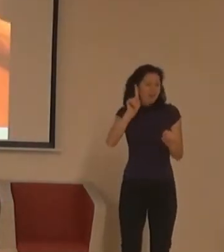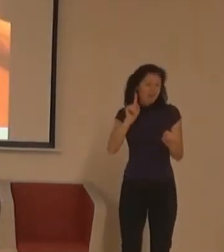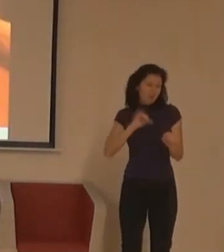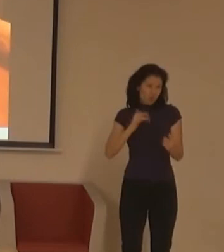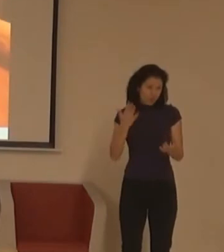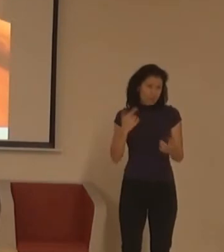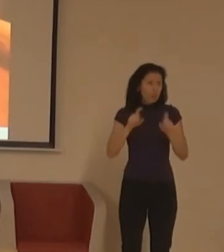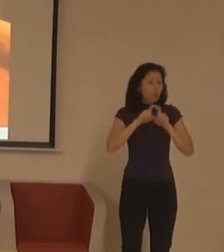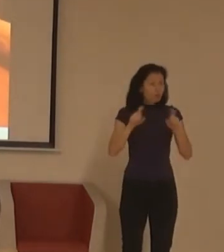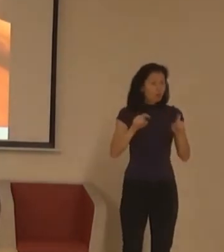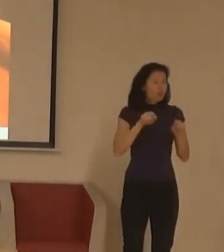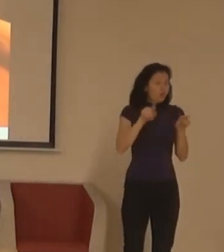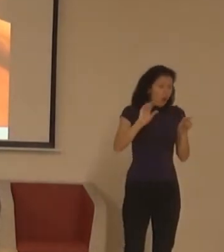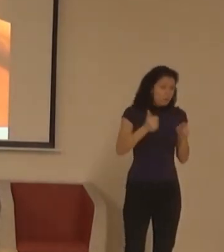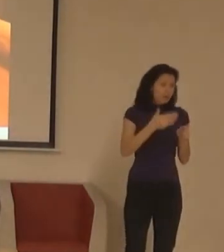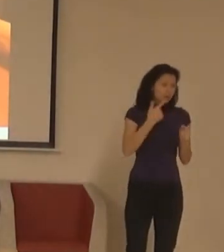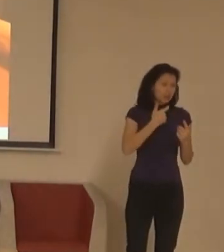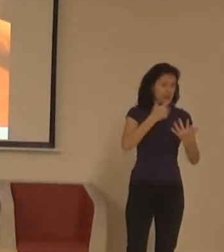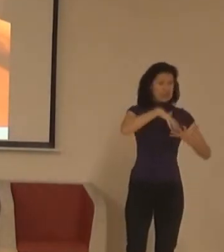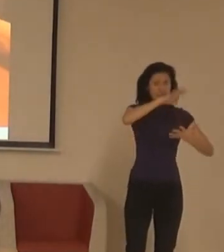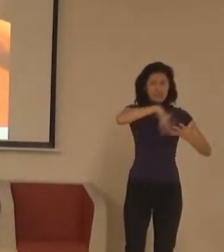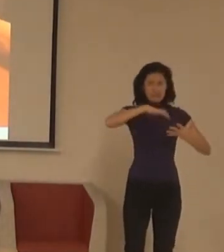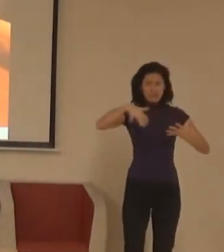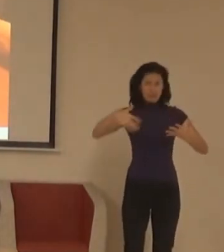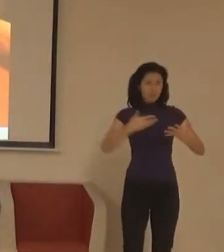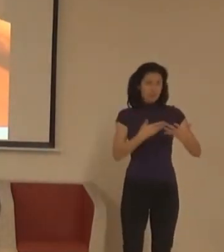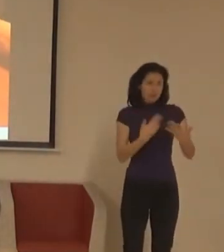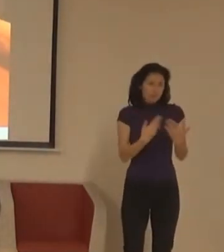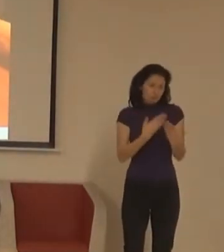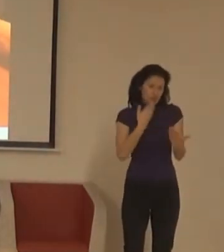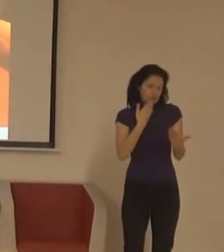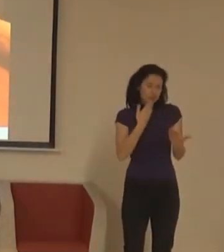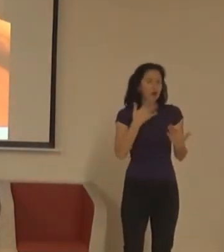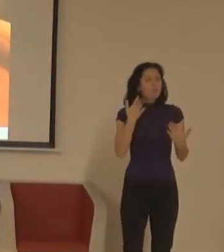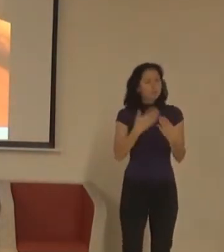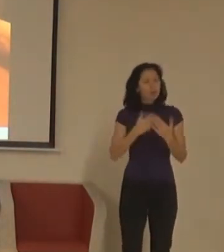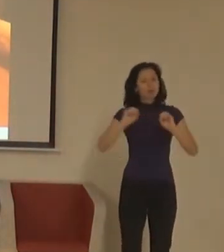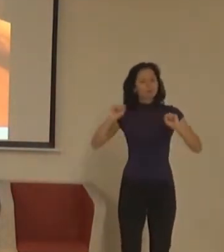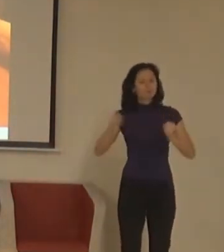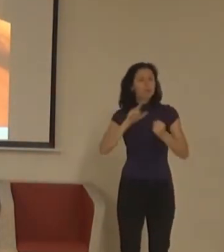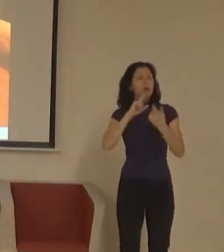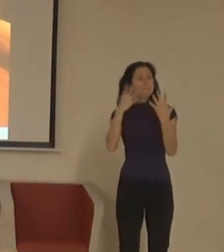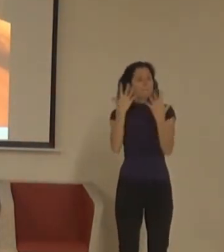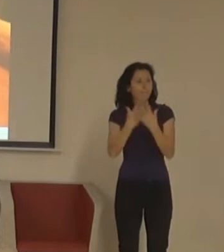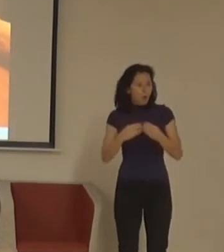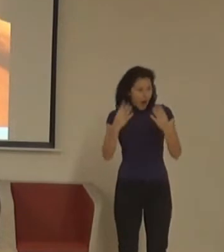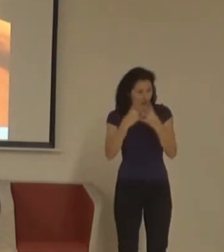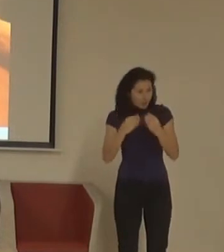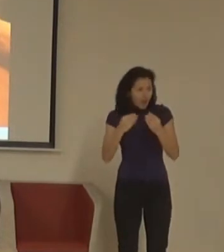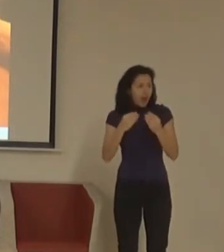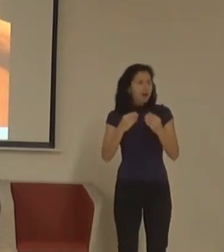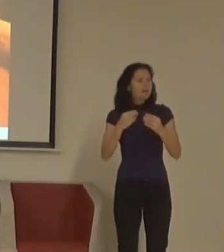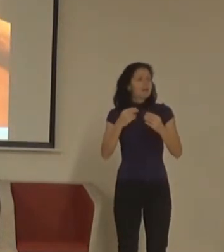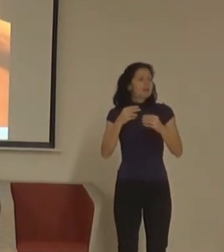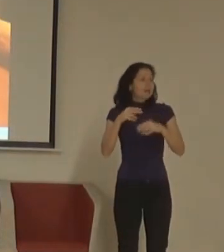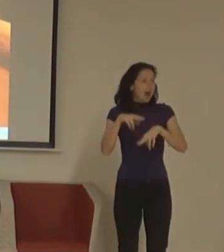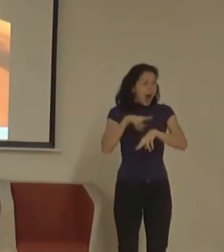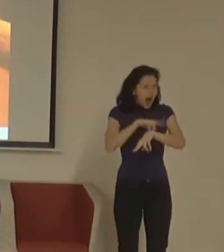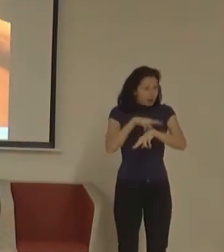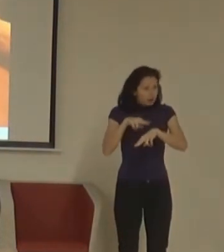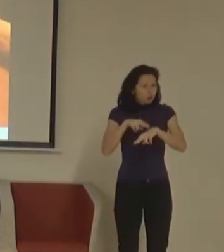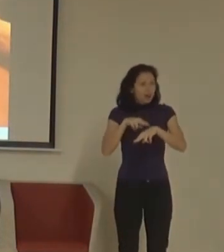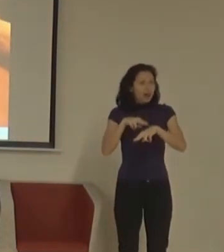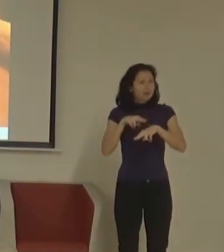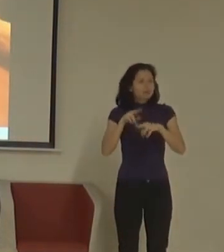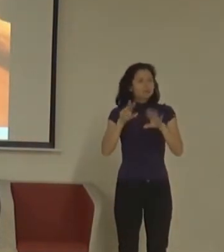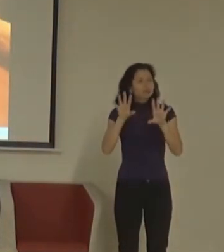Proto vznikla pohádka za Aničkou kolem světa, která jako aplikace byla k dispozici ve dvou režimech. V režimu na